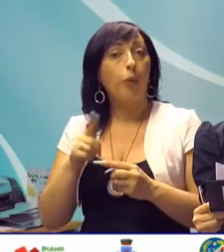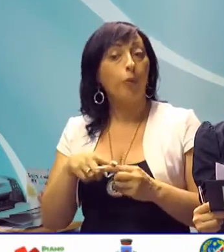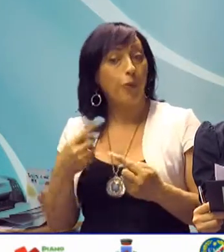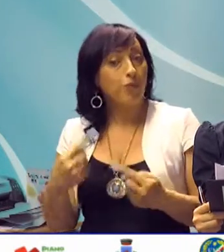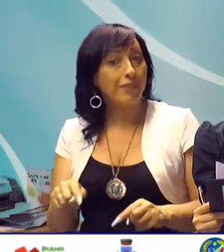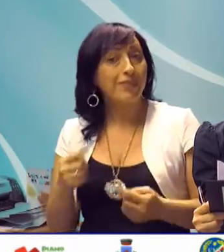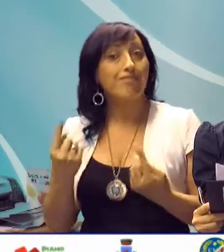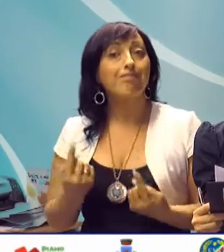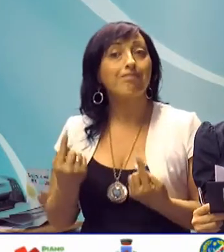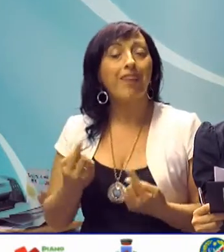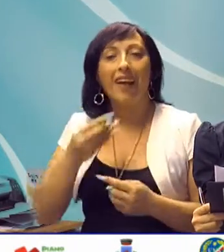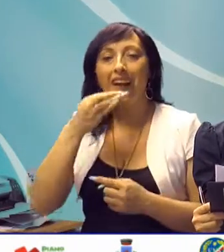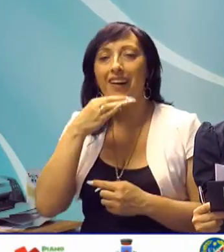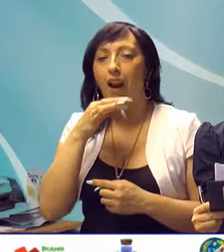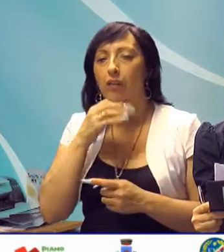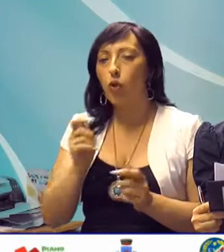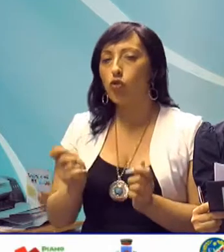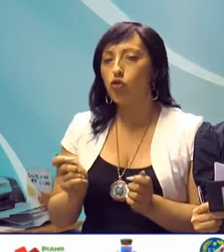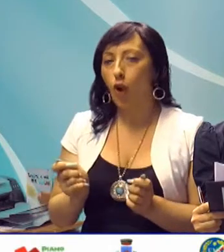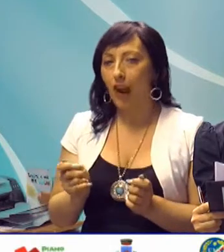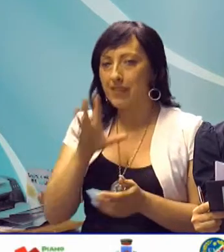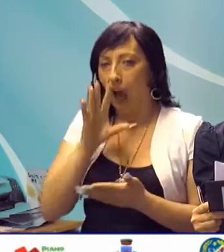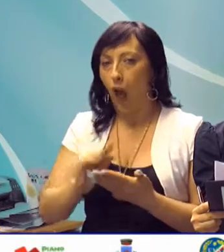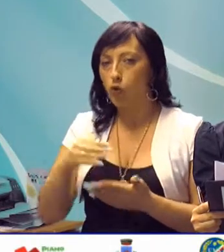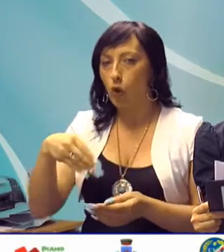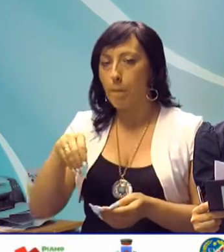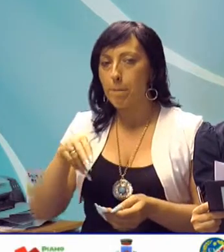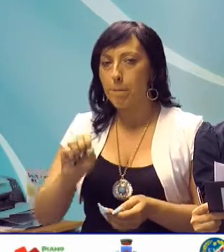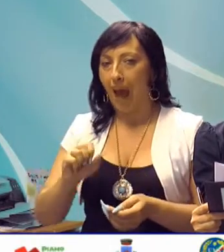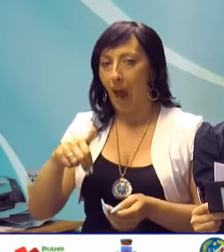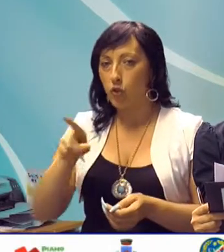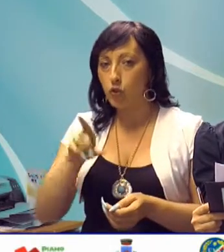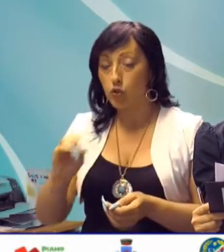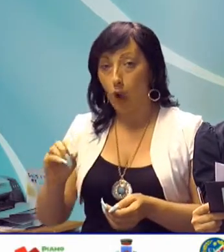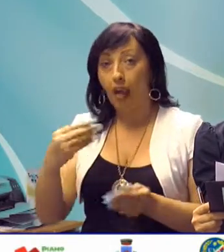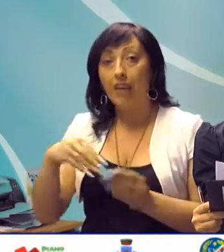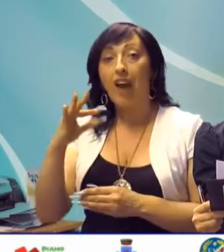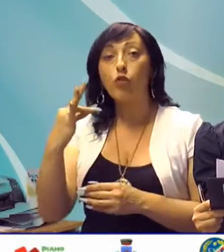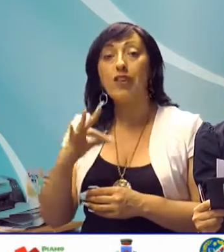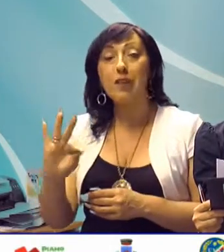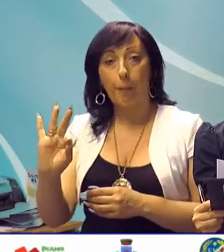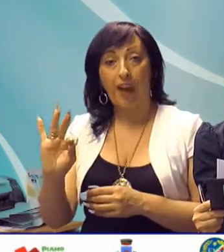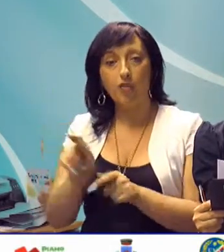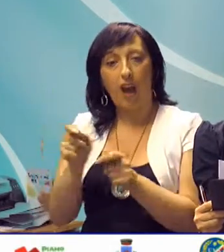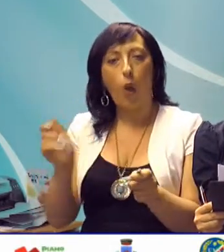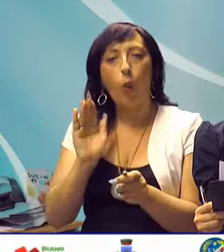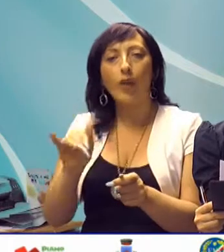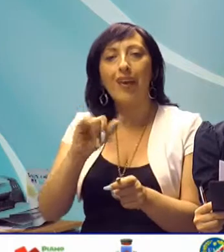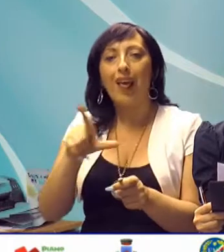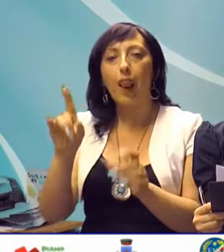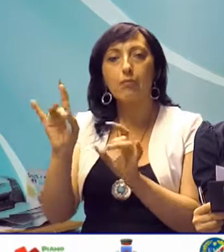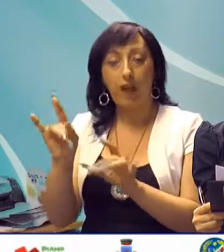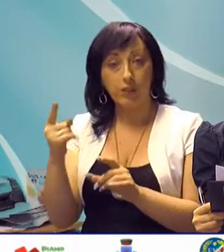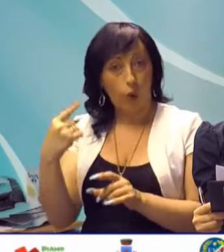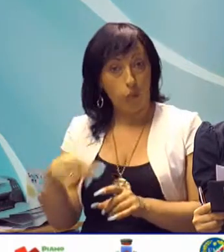proposito la relazione del giornalista Antonio Manzo inviato speciale del quotidiano Il Mattino il